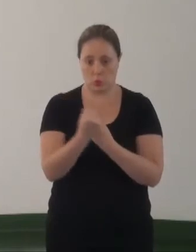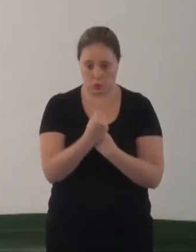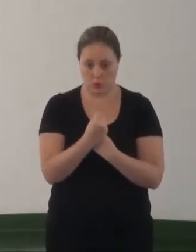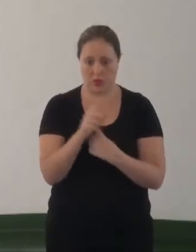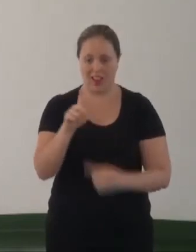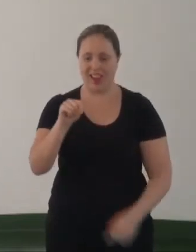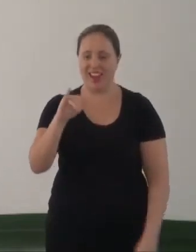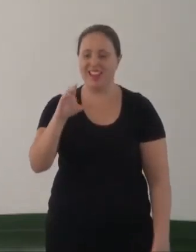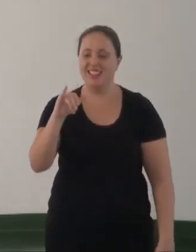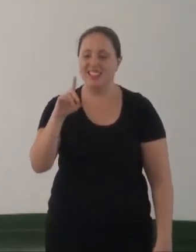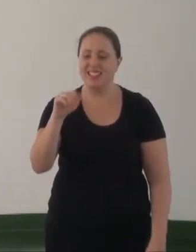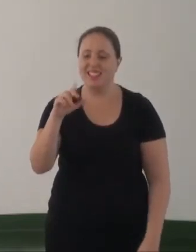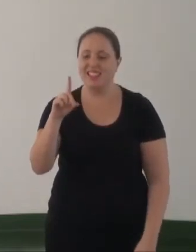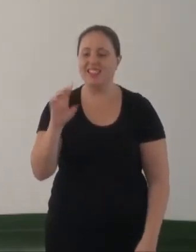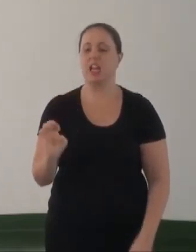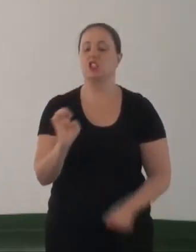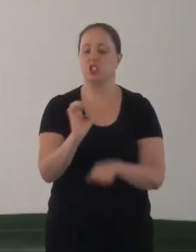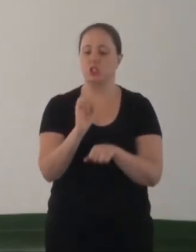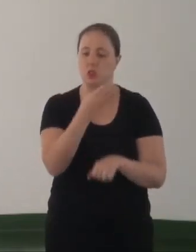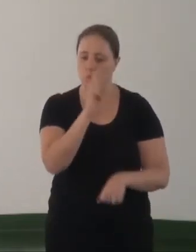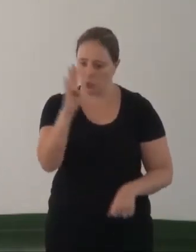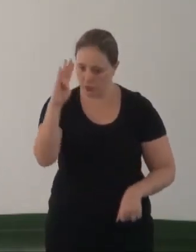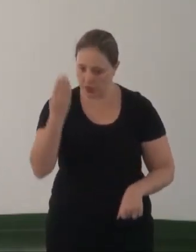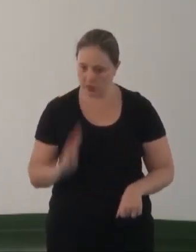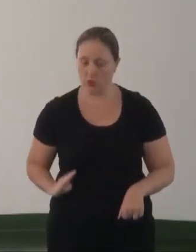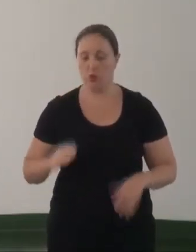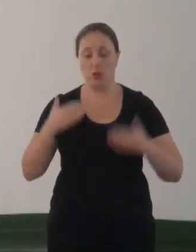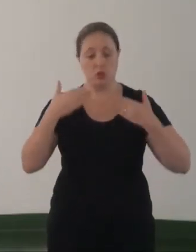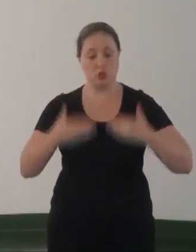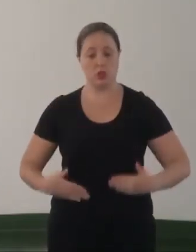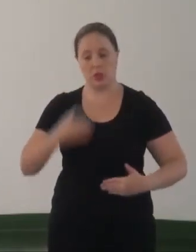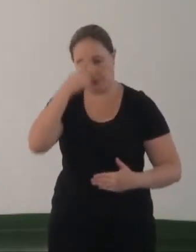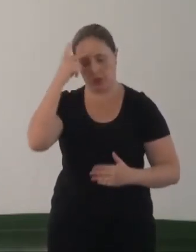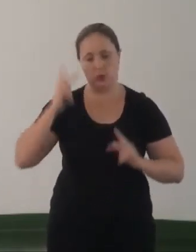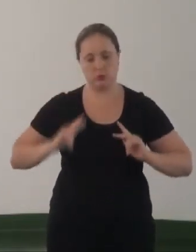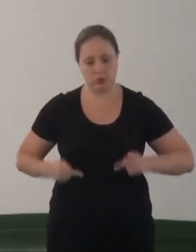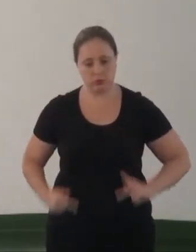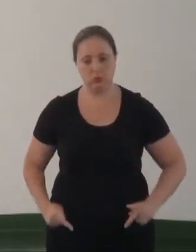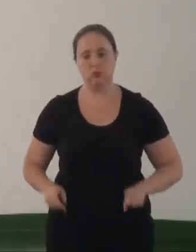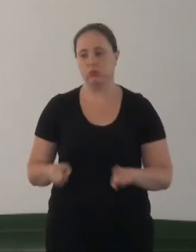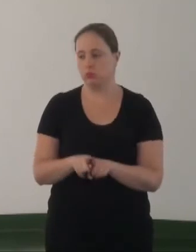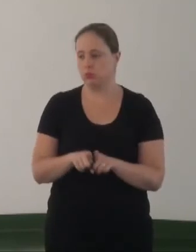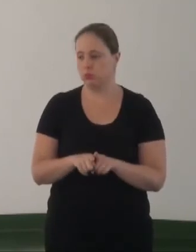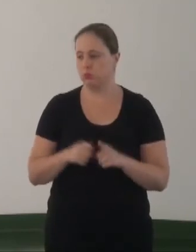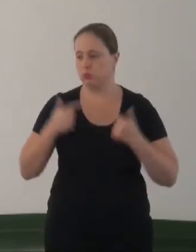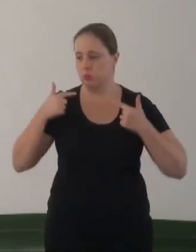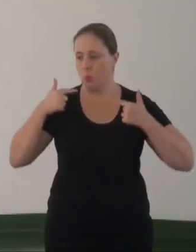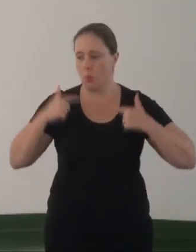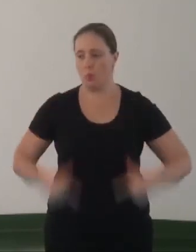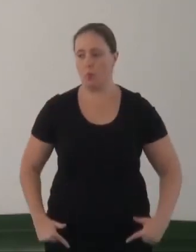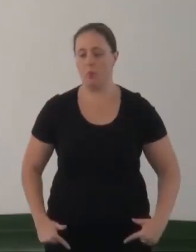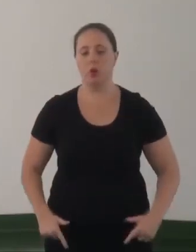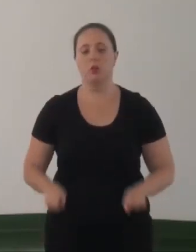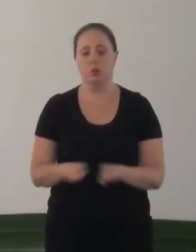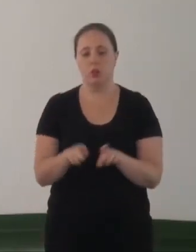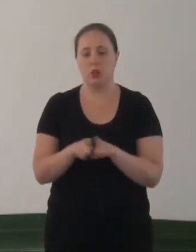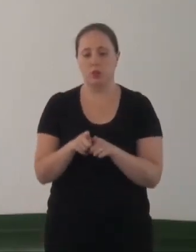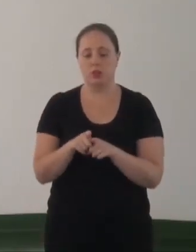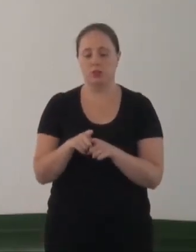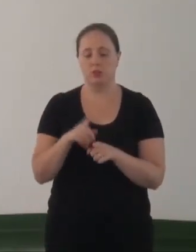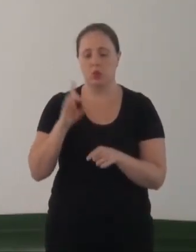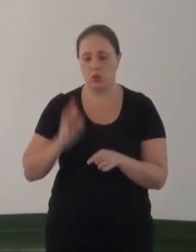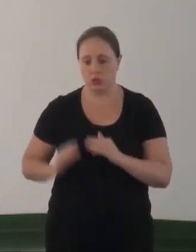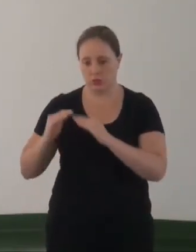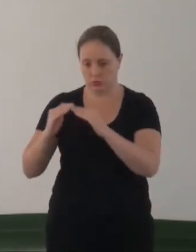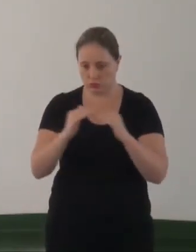laicidade do Estado, a dignidade da pessoa humana, a equidade, integralidade dos direitos, transversalidade dos direitos,